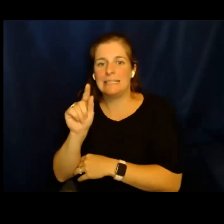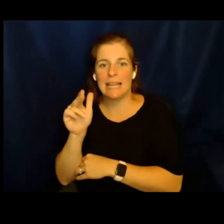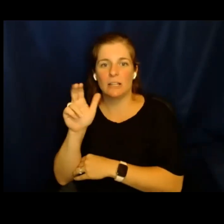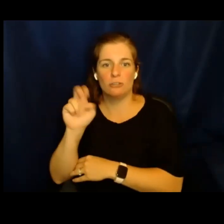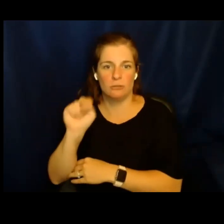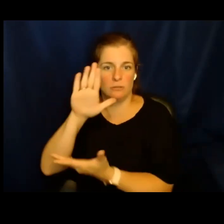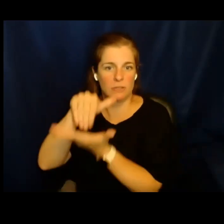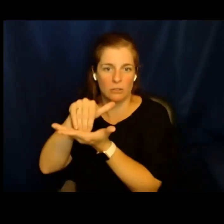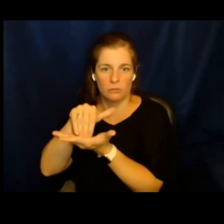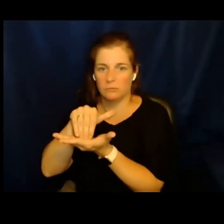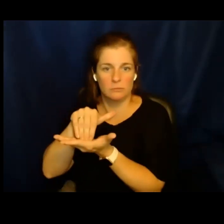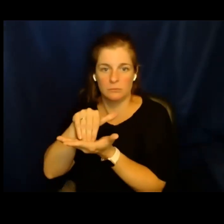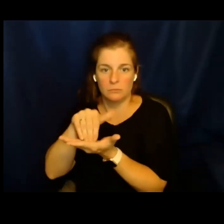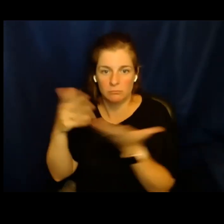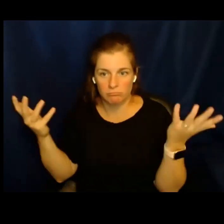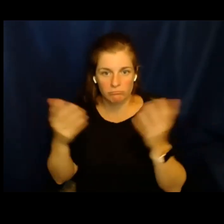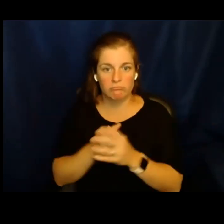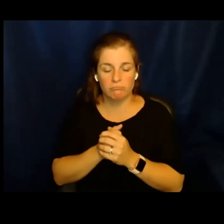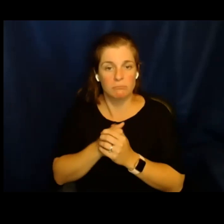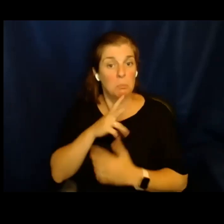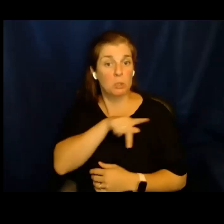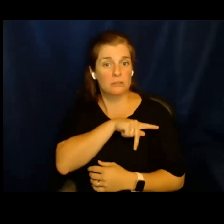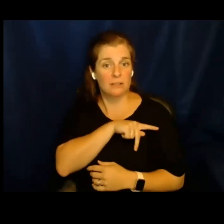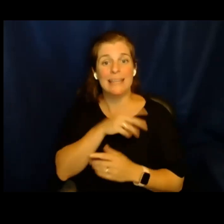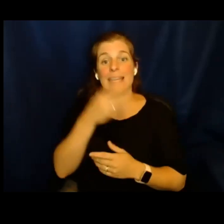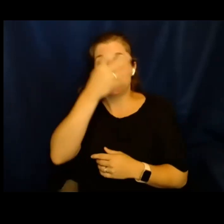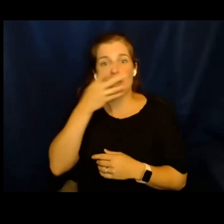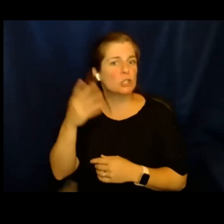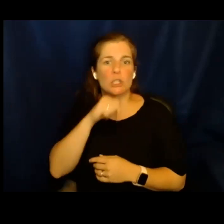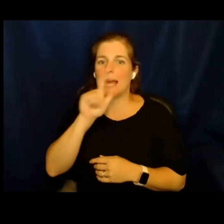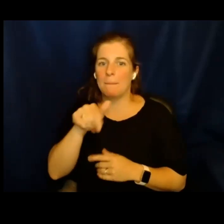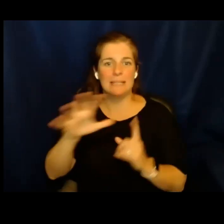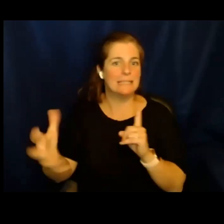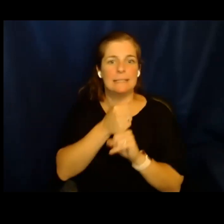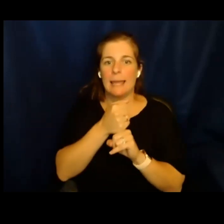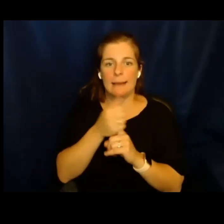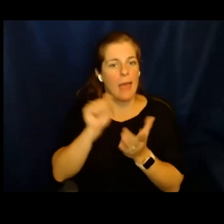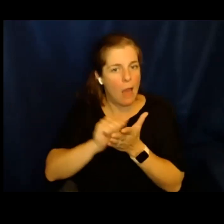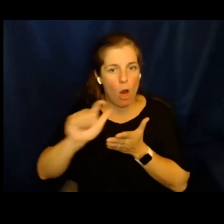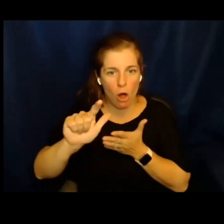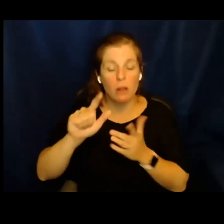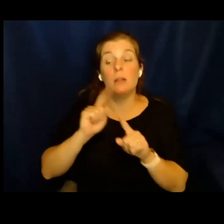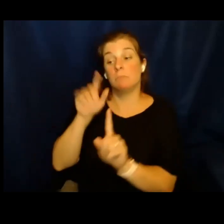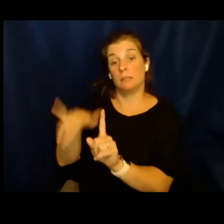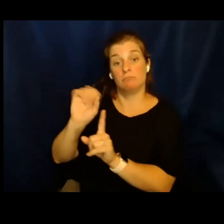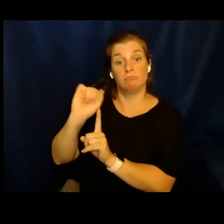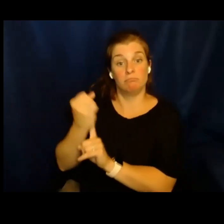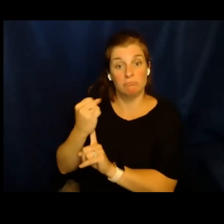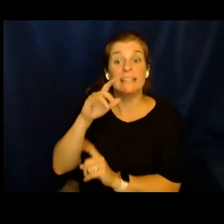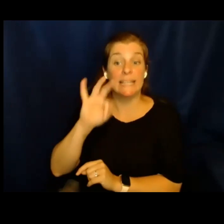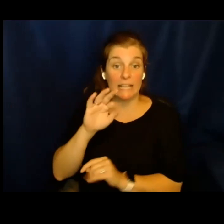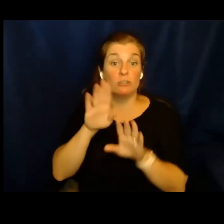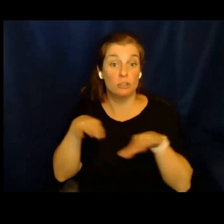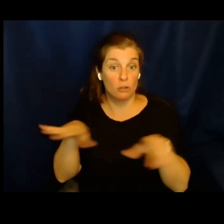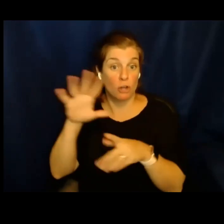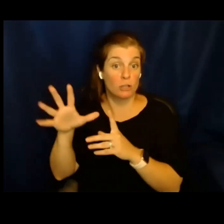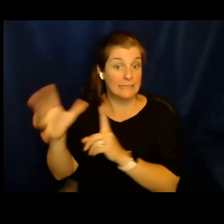de centro de detención. Este es mi posición personal, es que no los pueden detener para nada. Pero en este